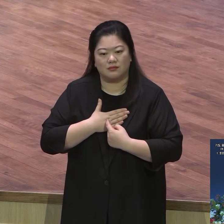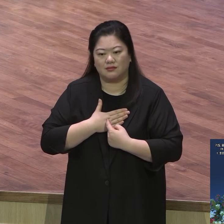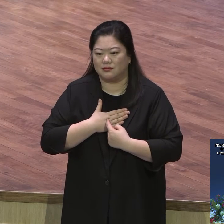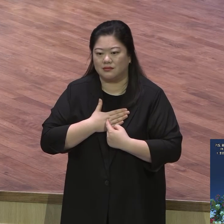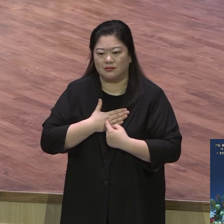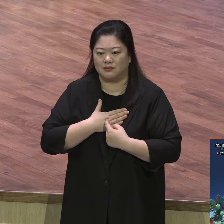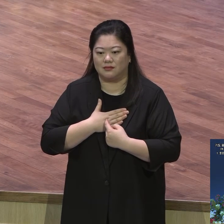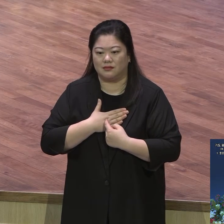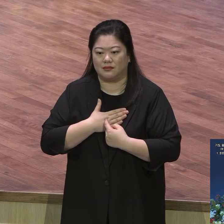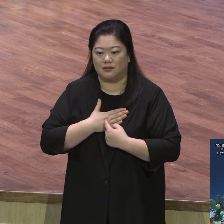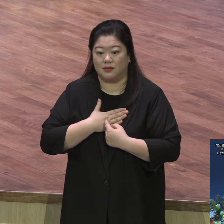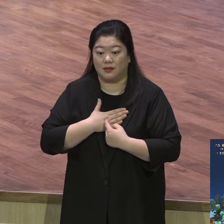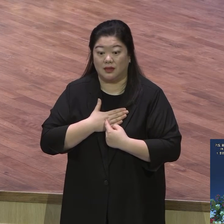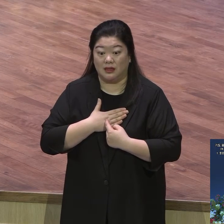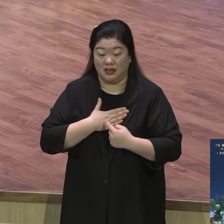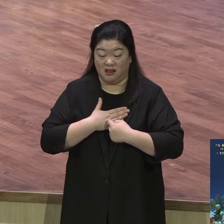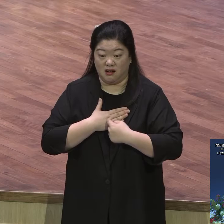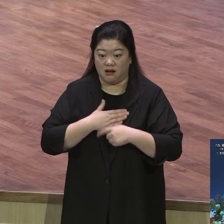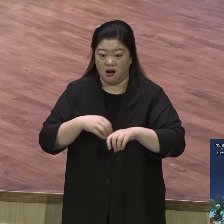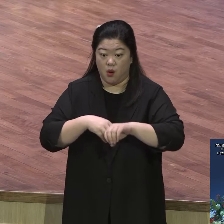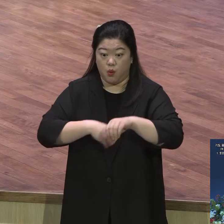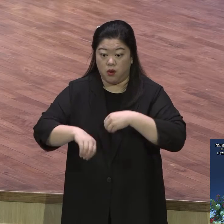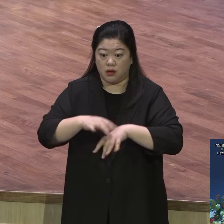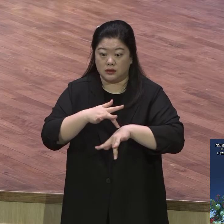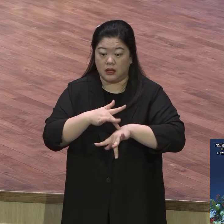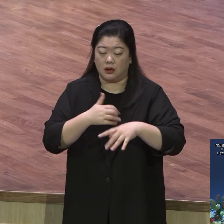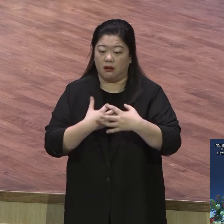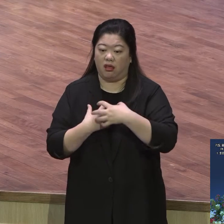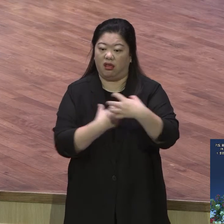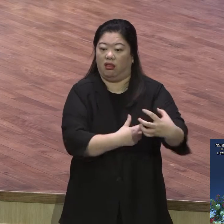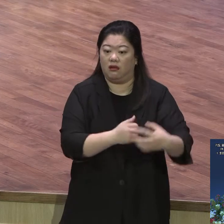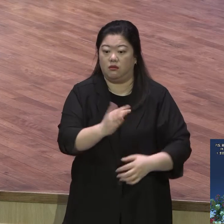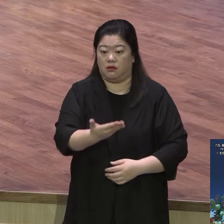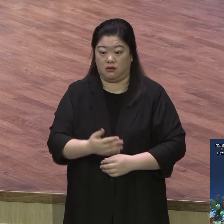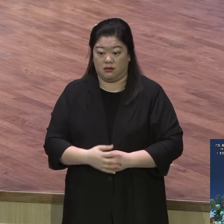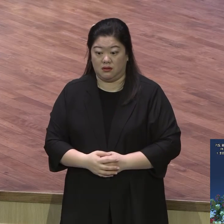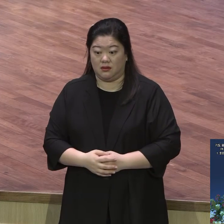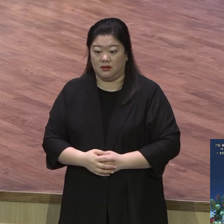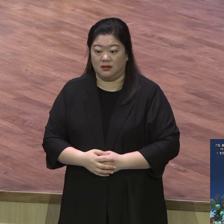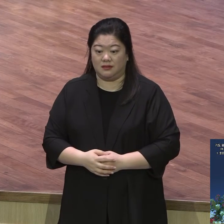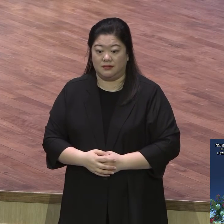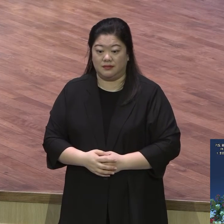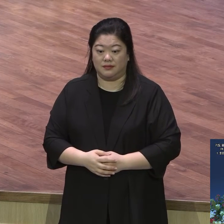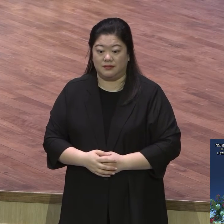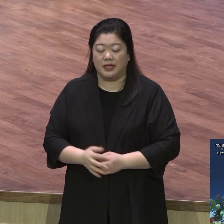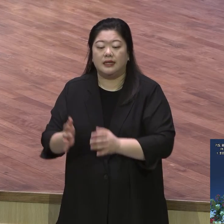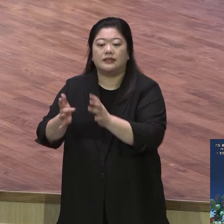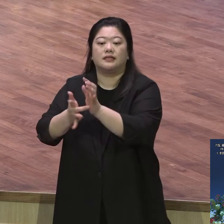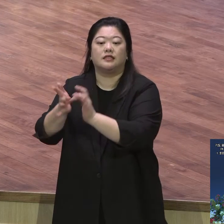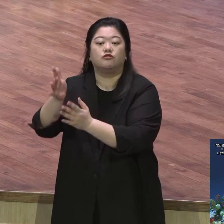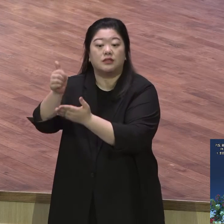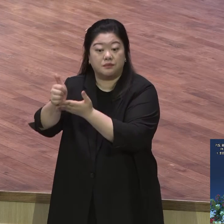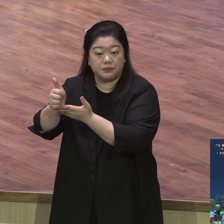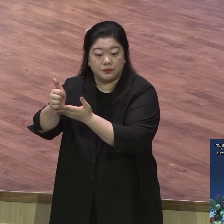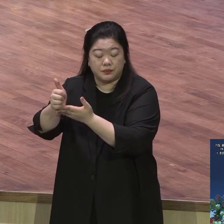통로란 말이에요 예수님께서 이렇게 기도를 지속하라고 말씀하신 이유는요 우리의